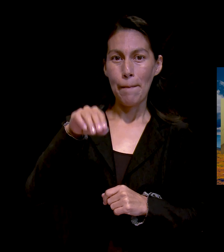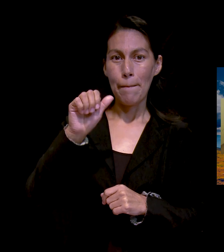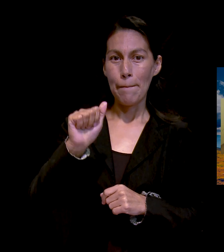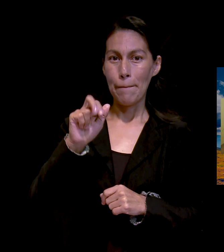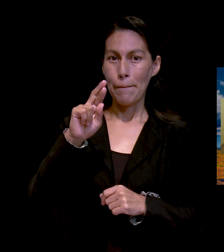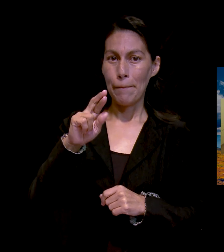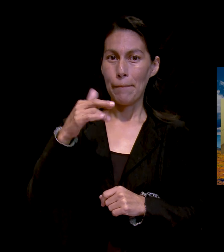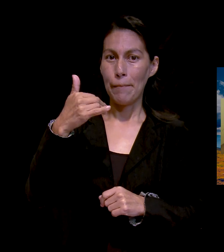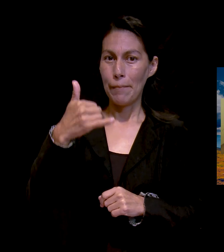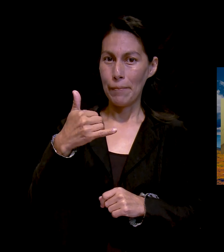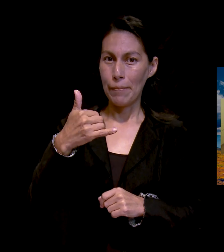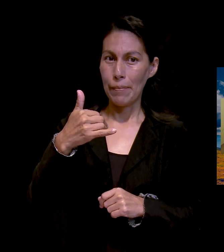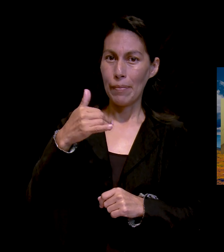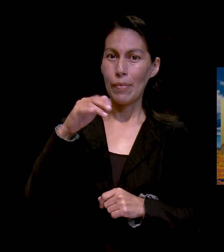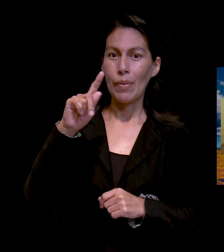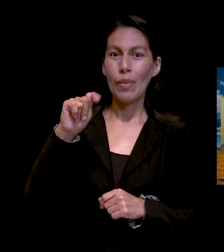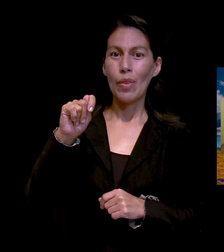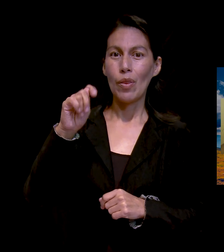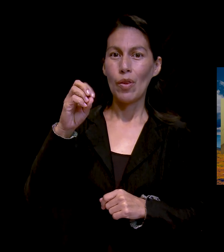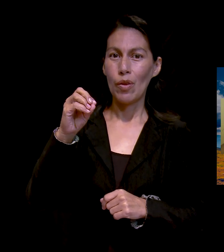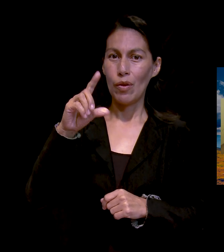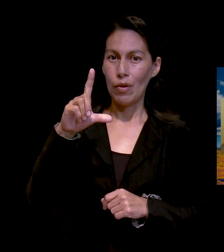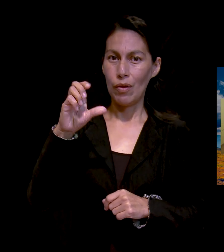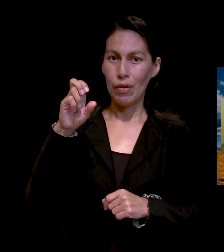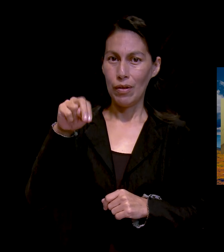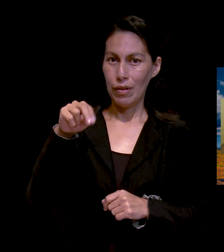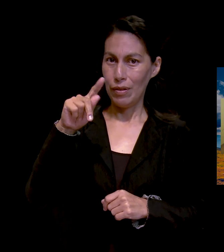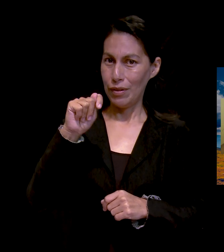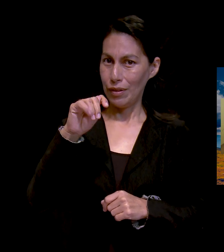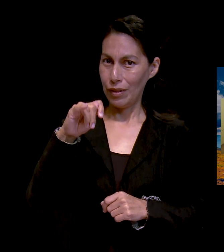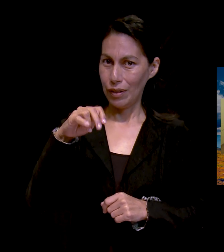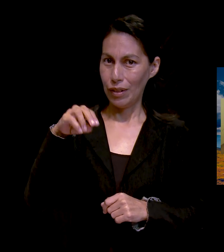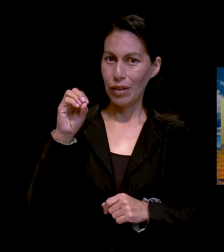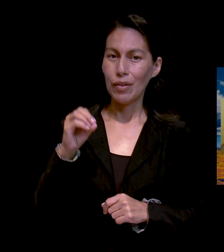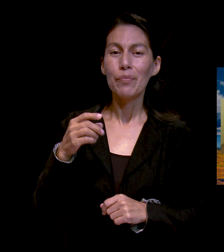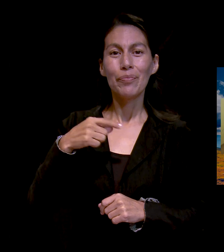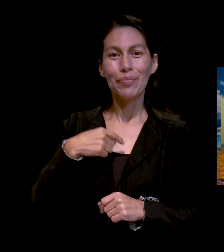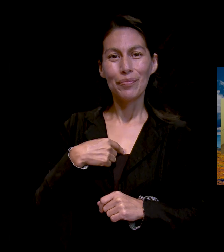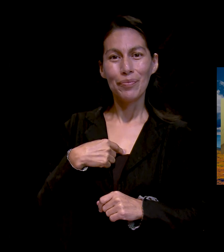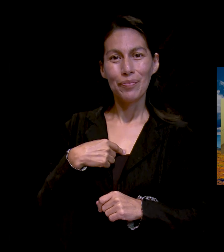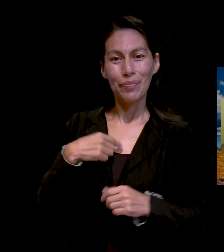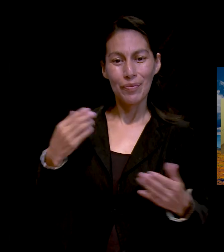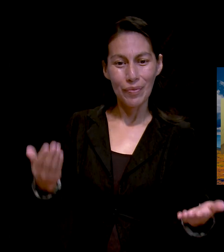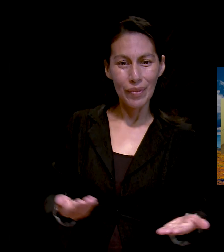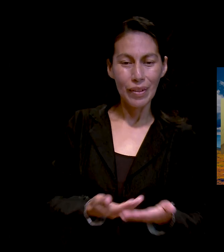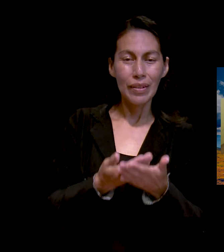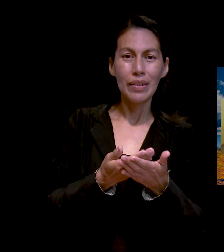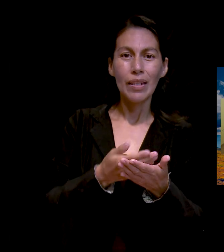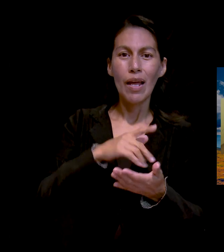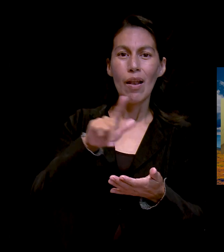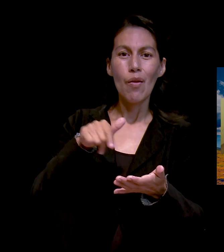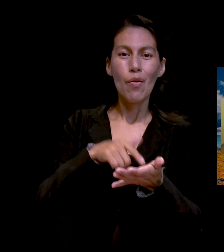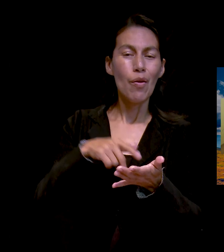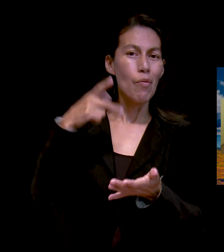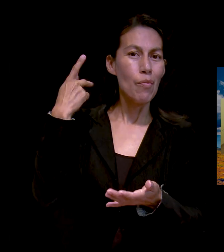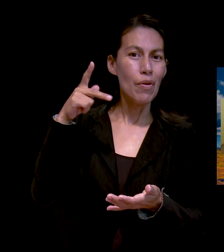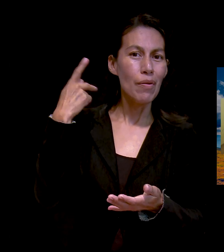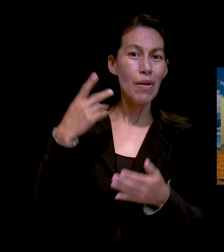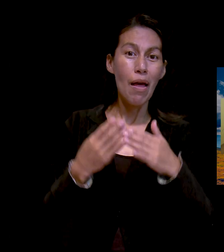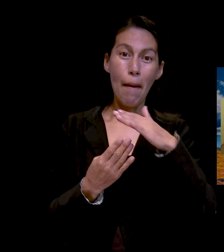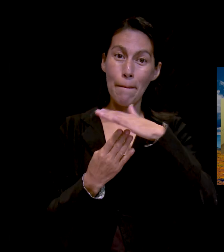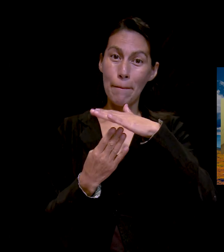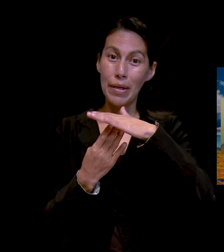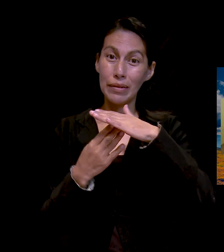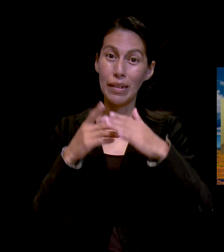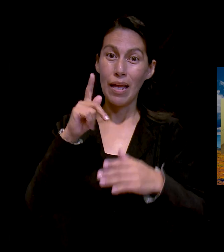Yo nací en un pueblo del estado de Puebla, se llama la Mesa de Metlaltoyuca, Puebla.